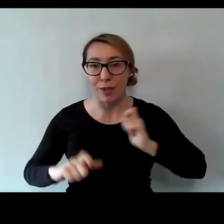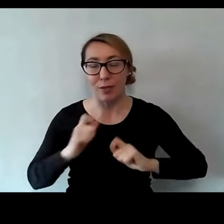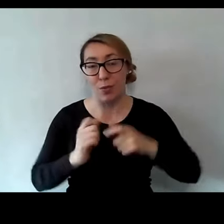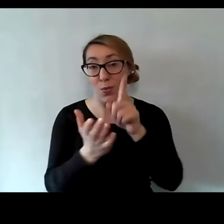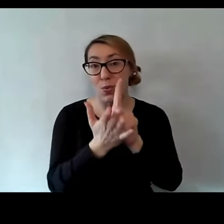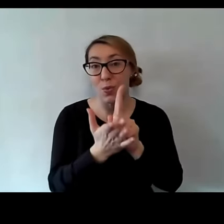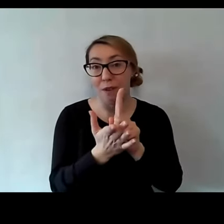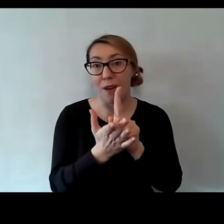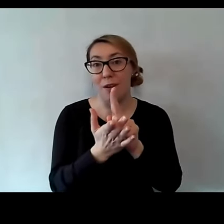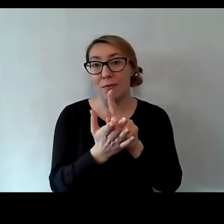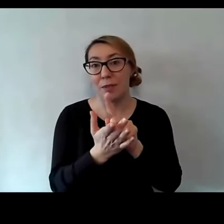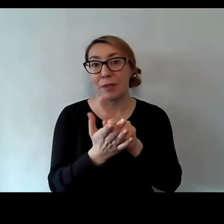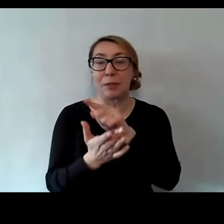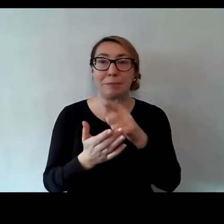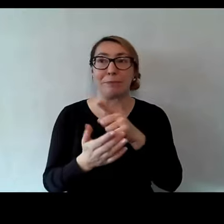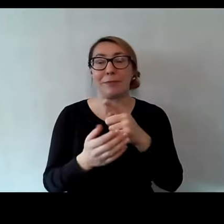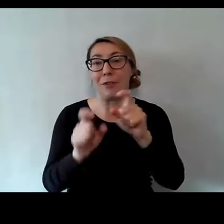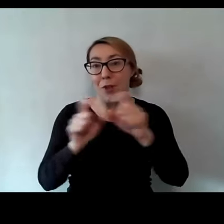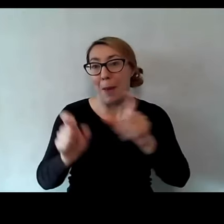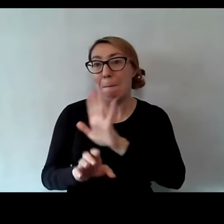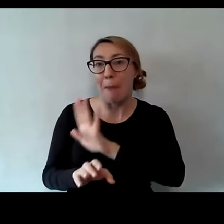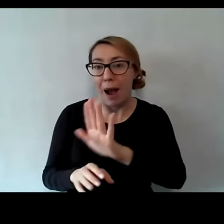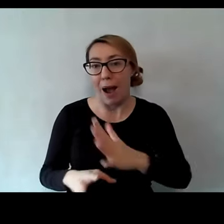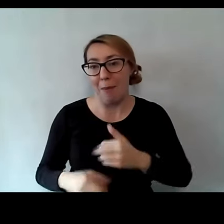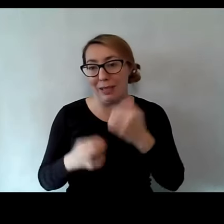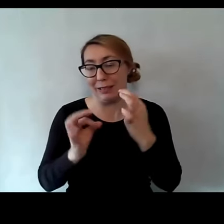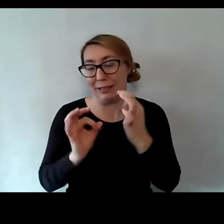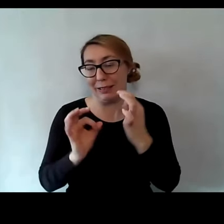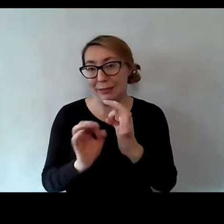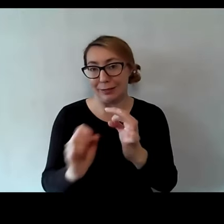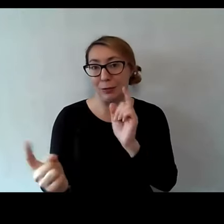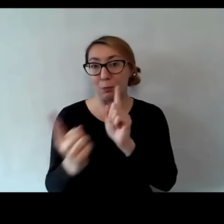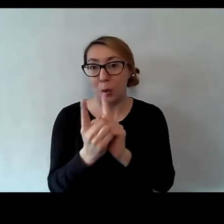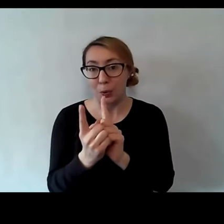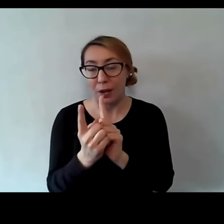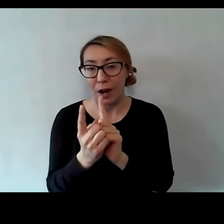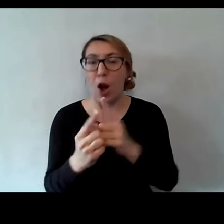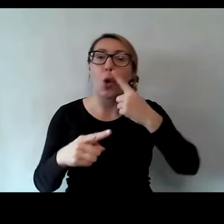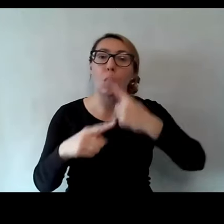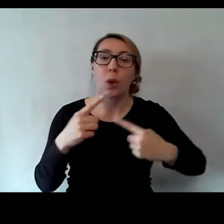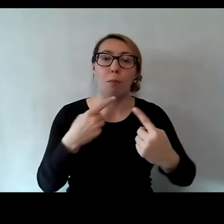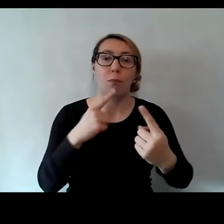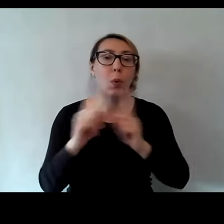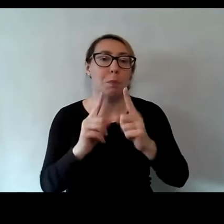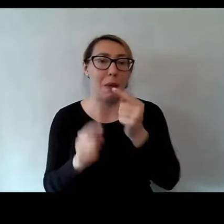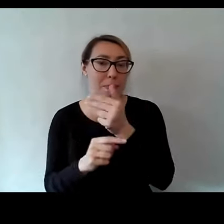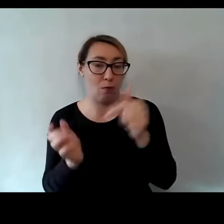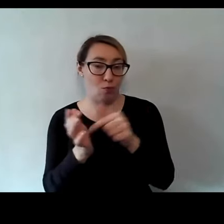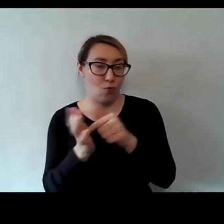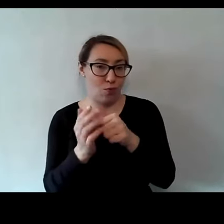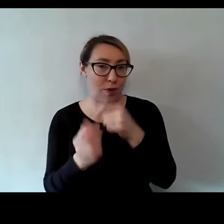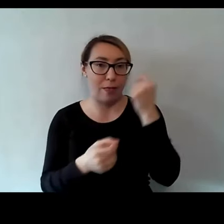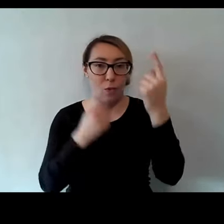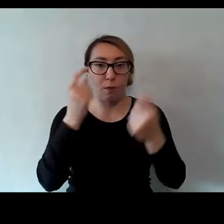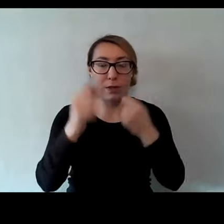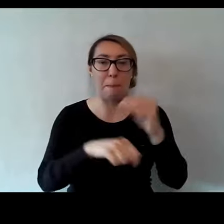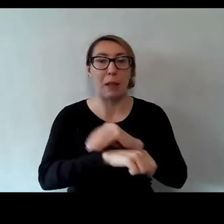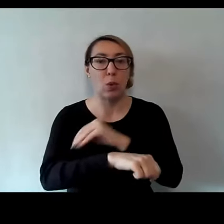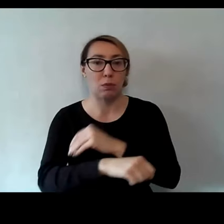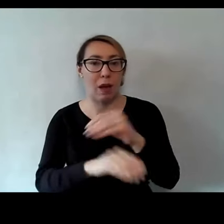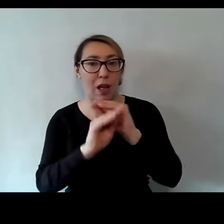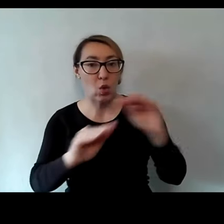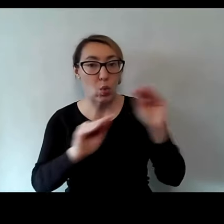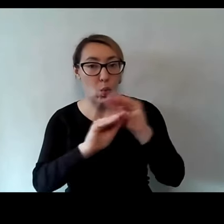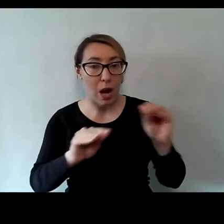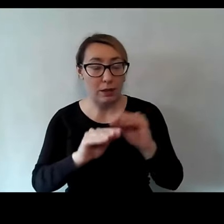Wam wykupić czas po to, żeby się dzisiaj spotkać właśnie i troszeczkę porozmawiać na temat tej innowacyjnej metody edukacyjnej.